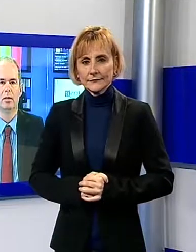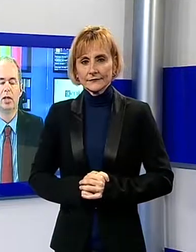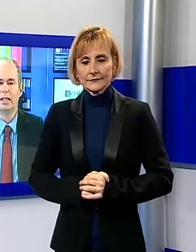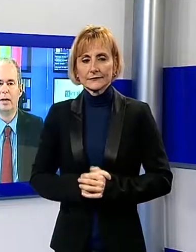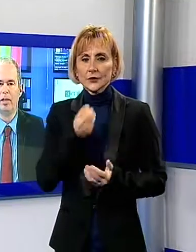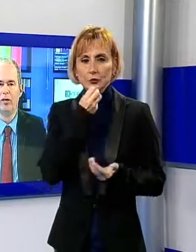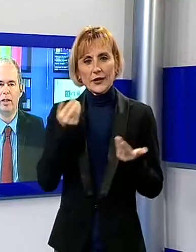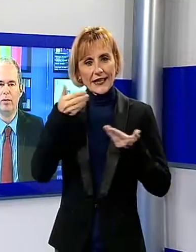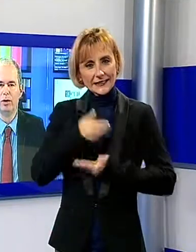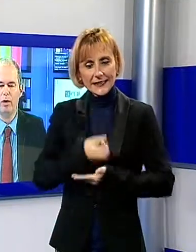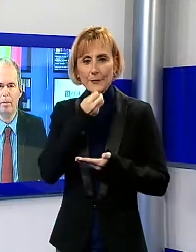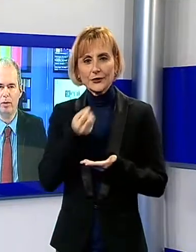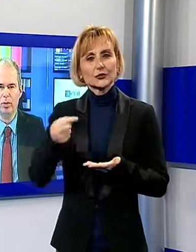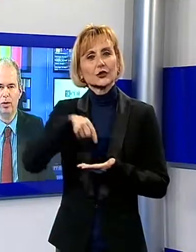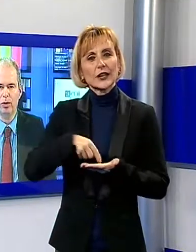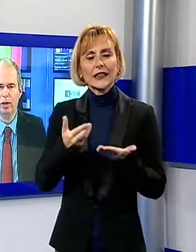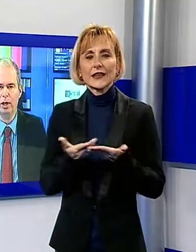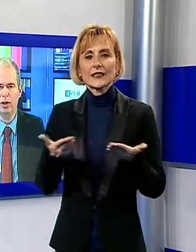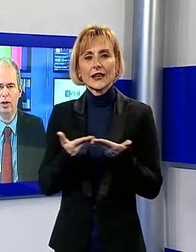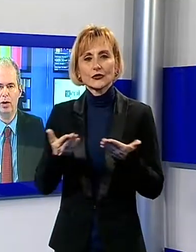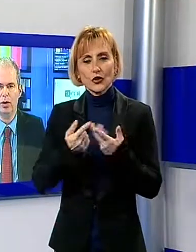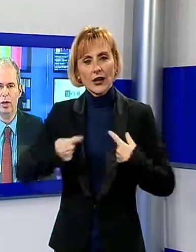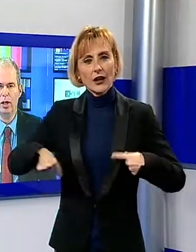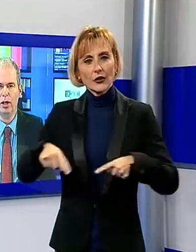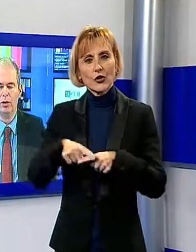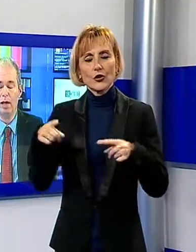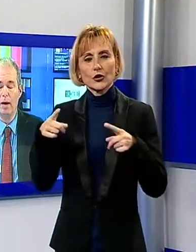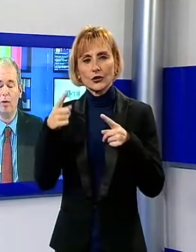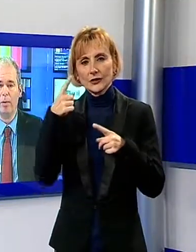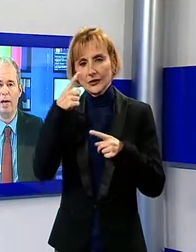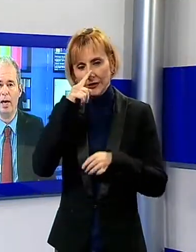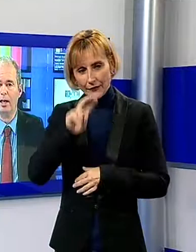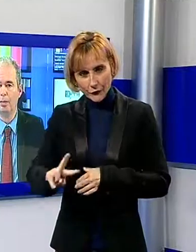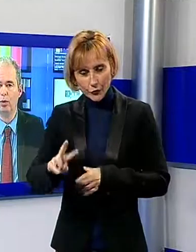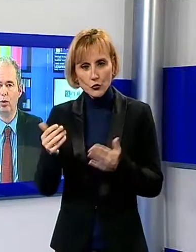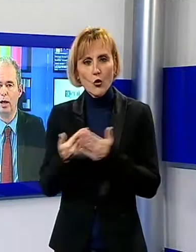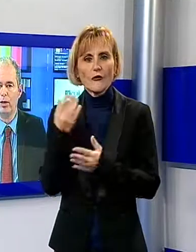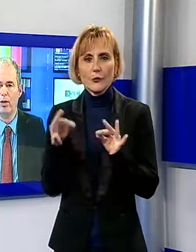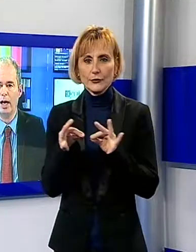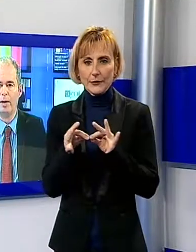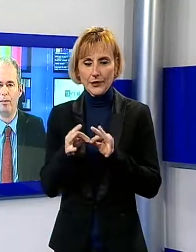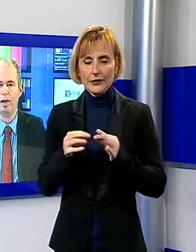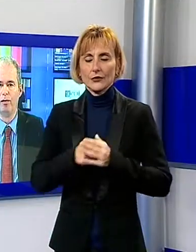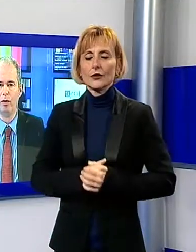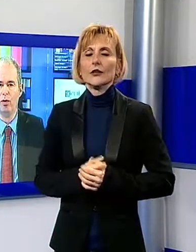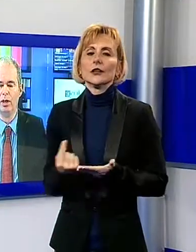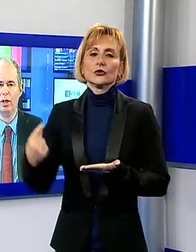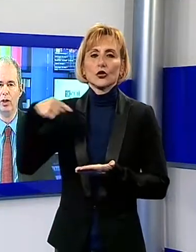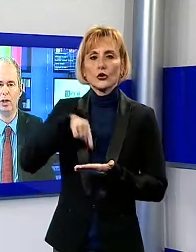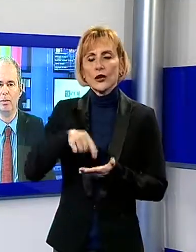Buonasera e bentrovati a questo nuovo appuntamento con il TG Noi, torniamo a parlare in apertura ancora dei fondi Cipe,